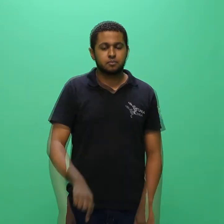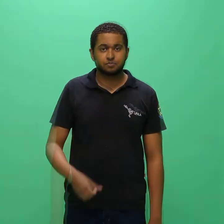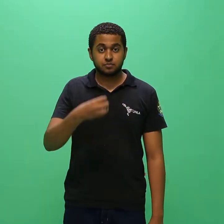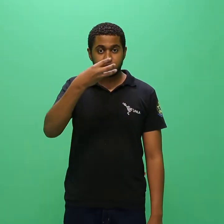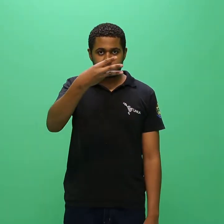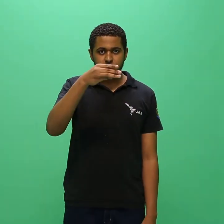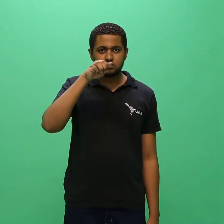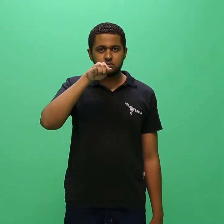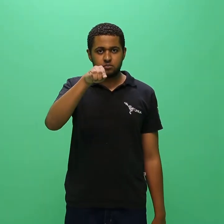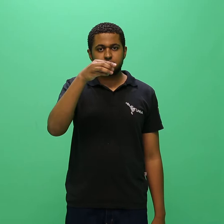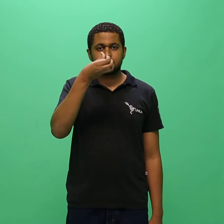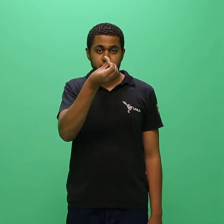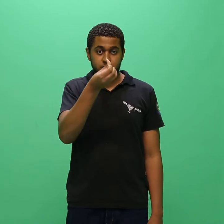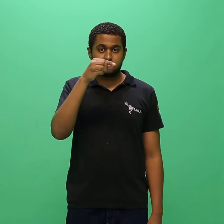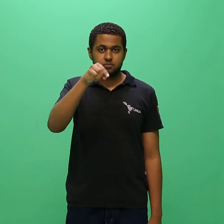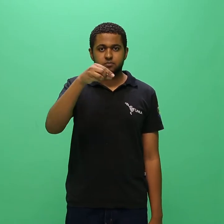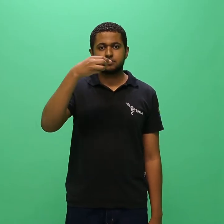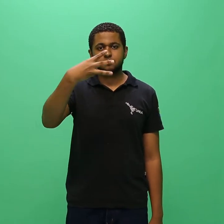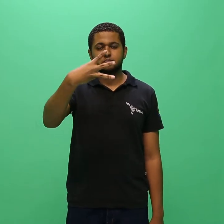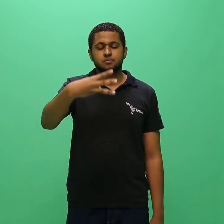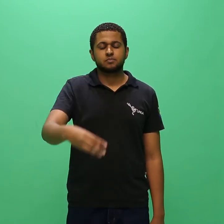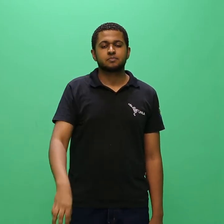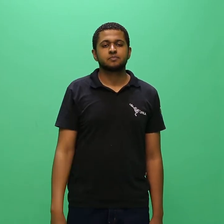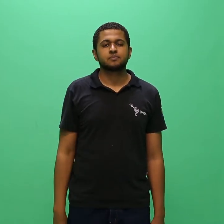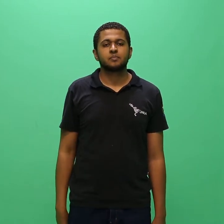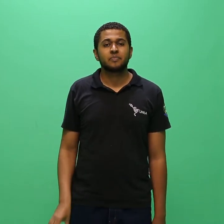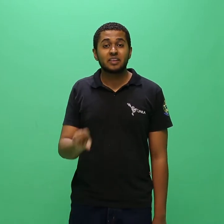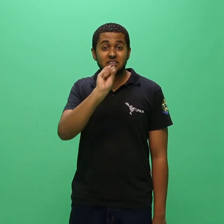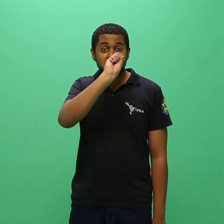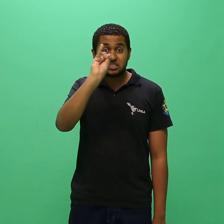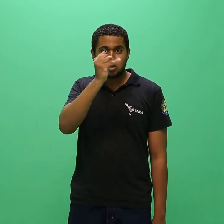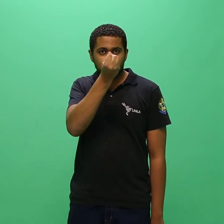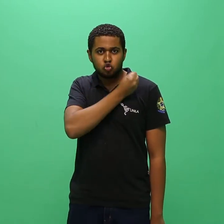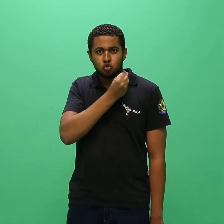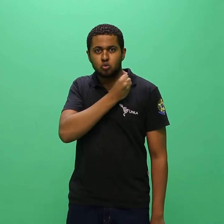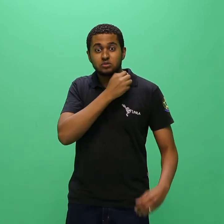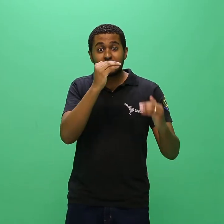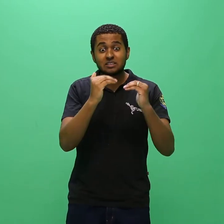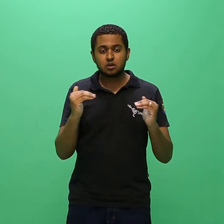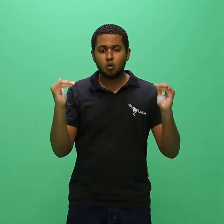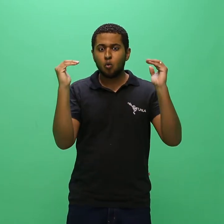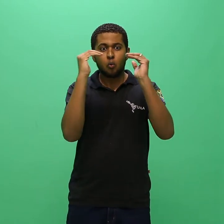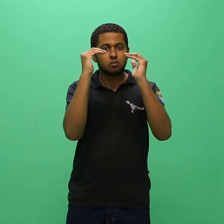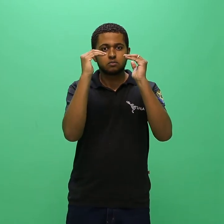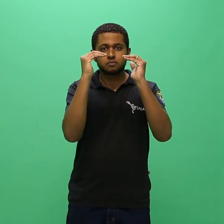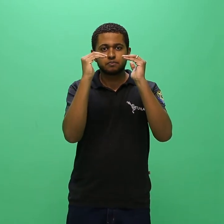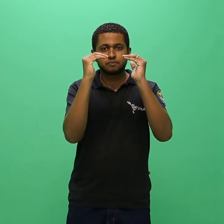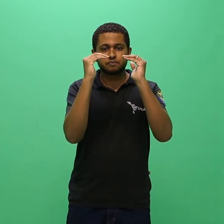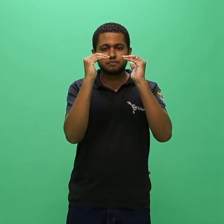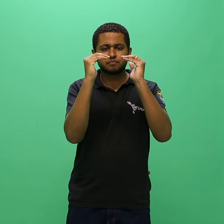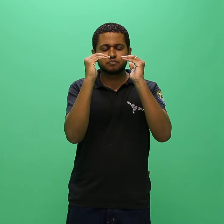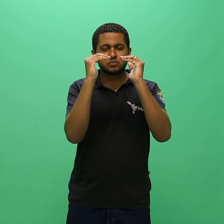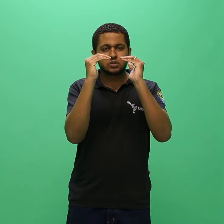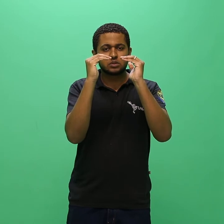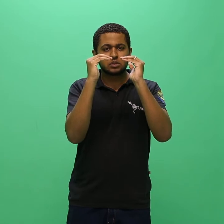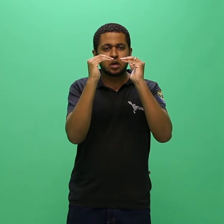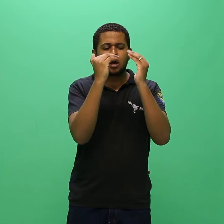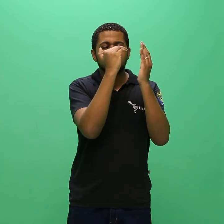3.6.3. Havendo empate entre candidatos, a classificação